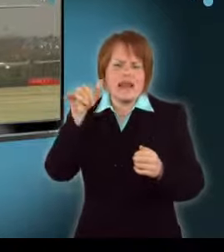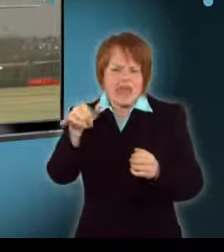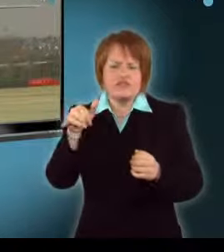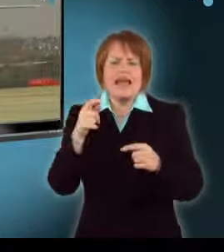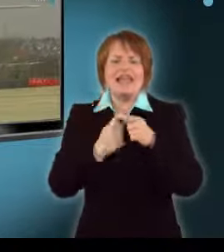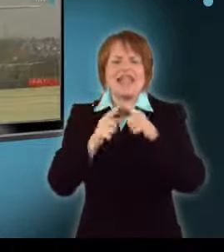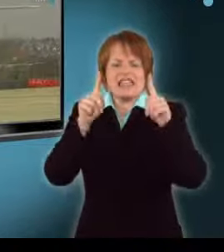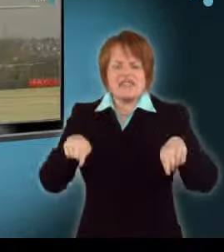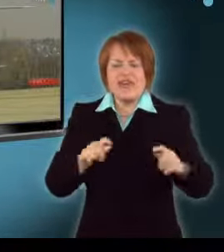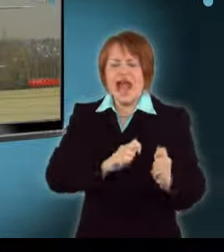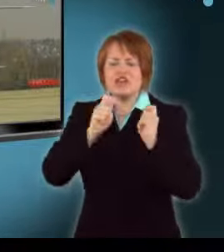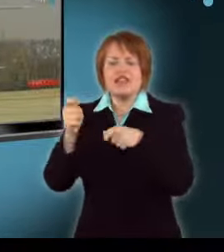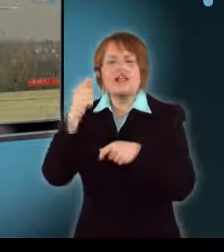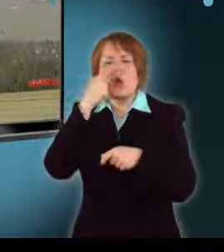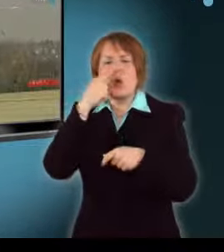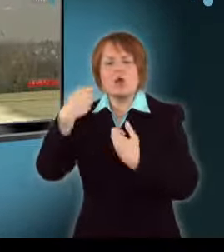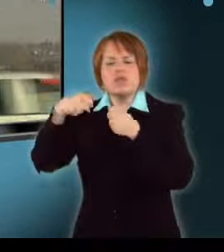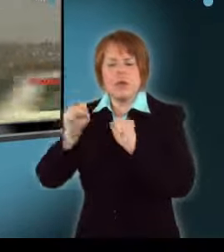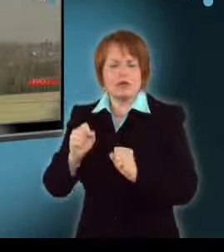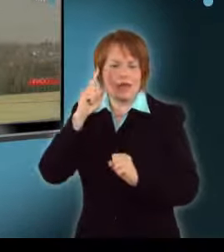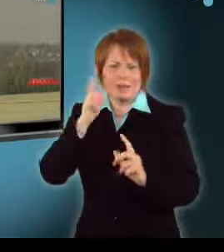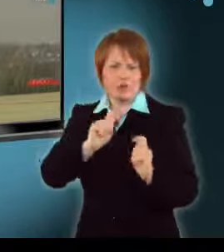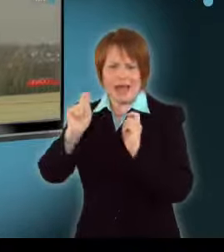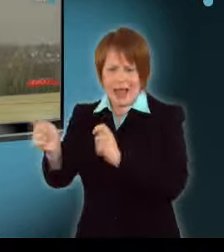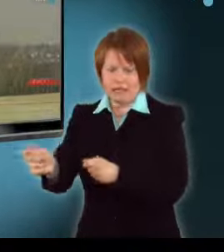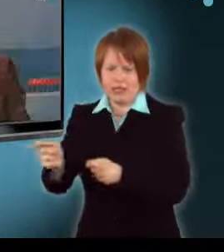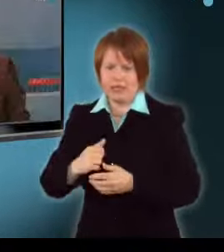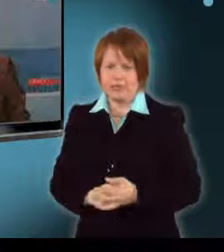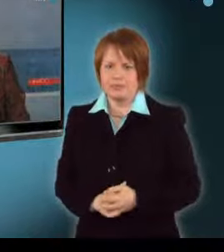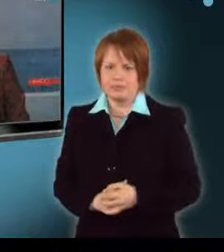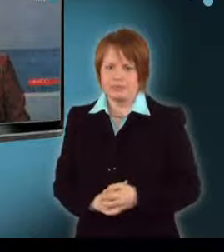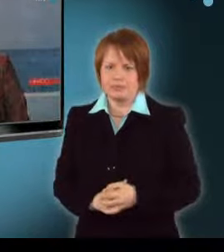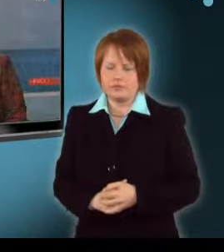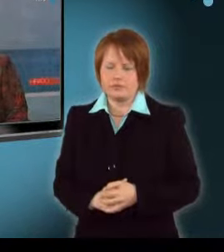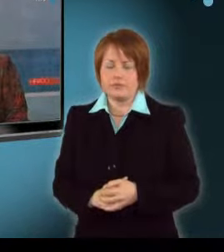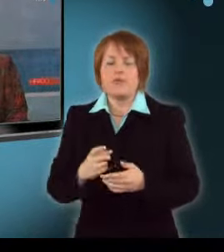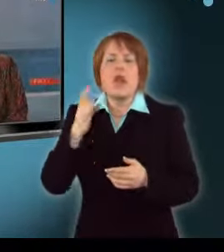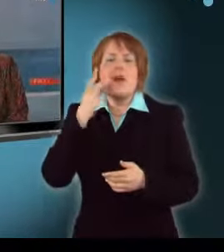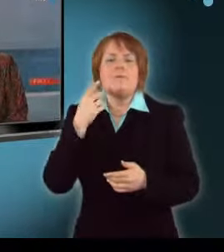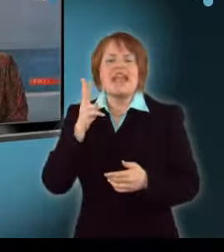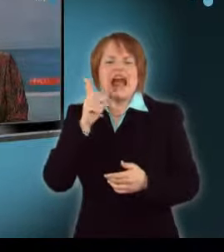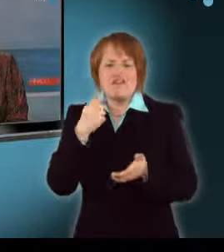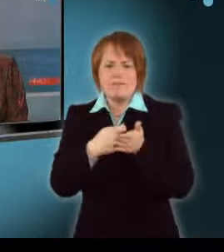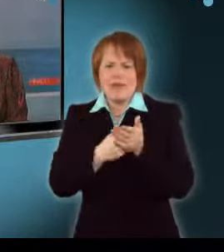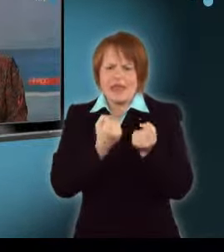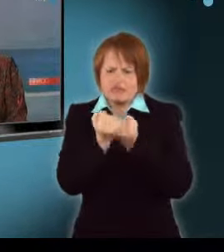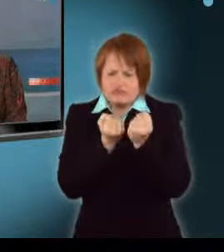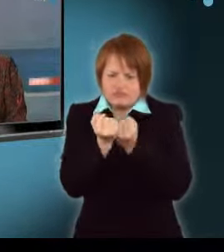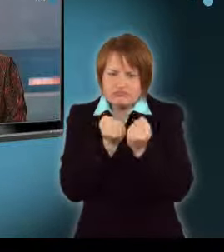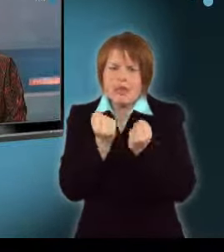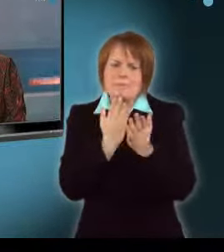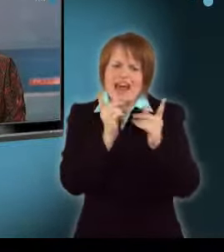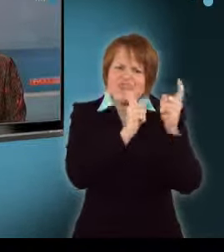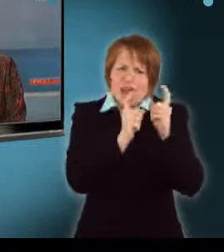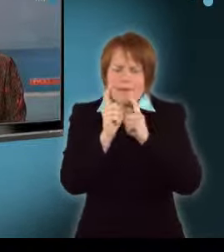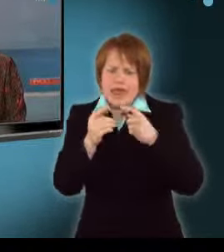részvényeinek átadását a hiterező Orosz Banknak. Közeledtek az álláspontok a bértárgyaláson a BKV-nál,